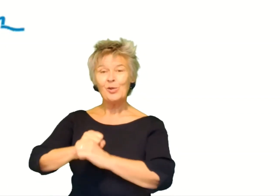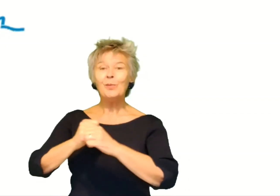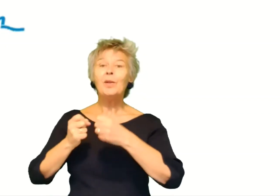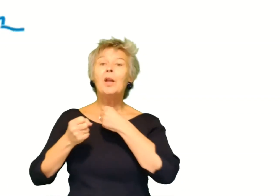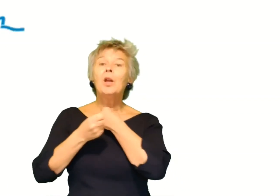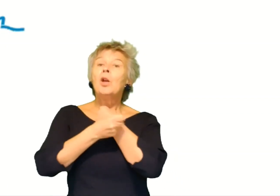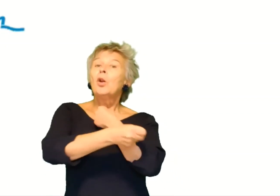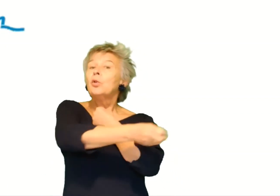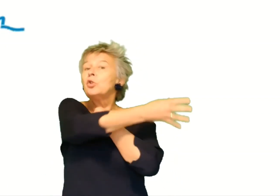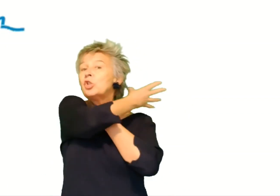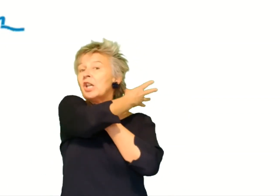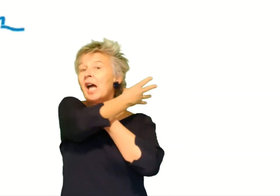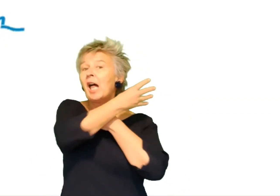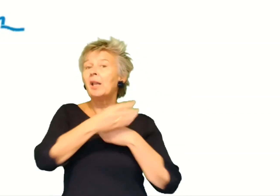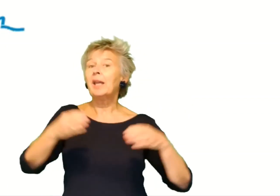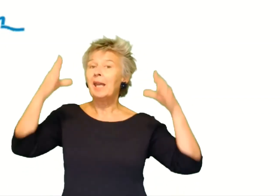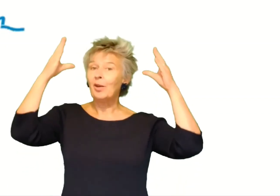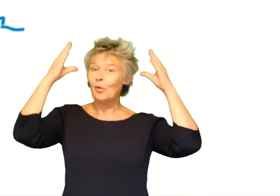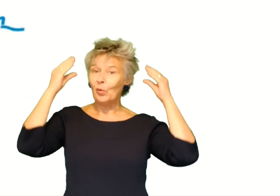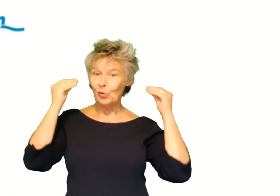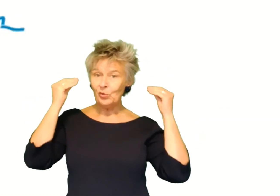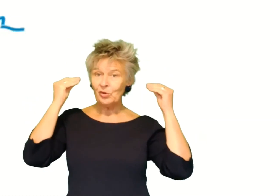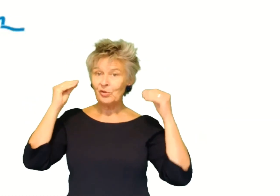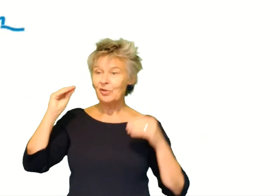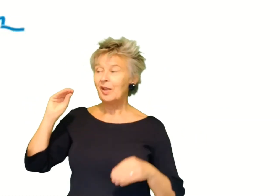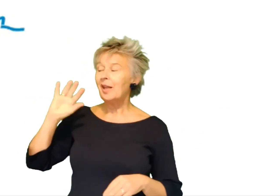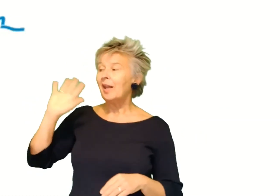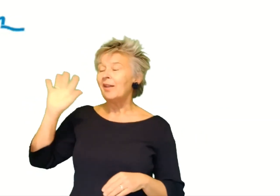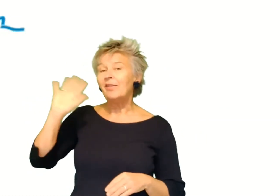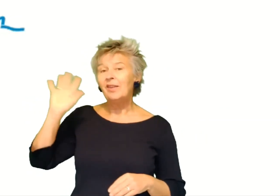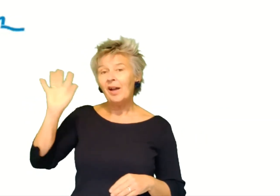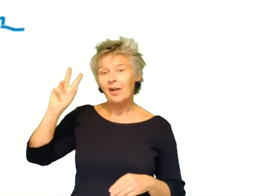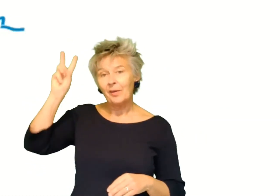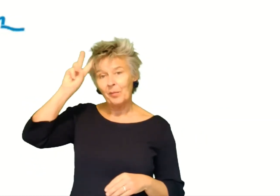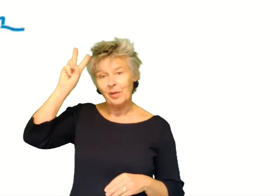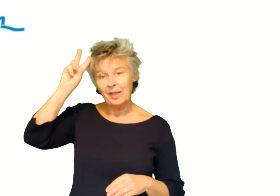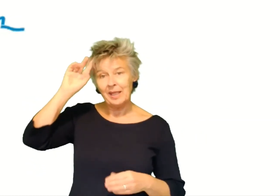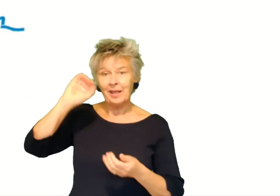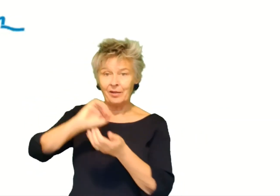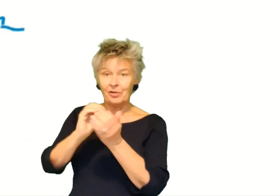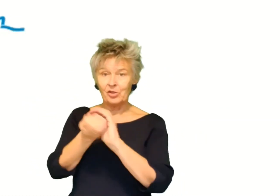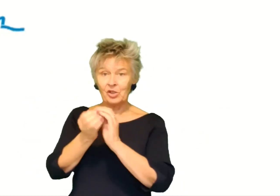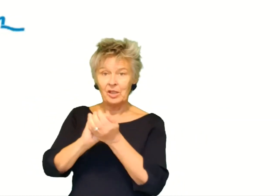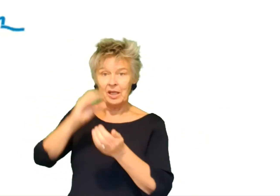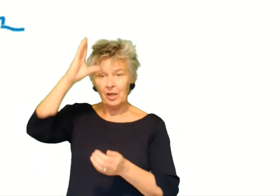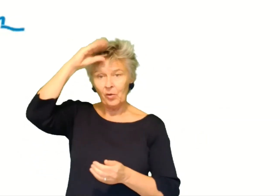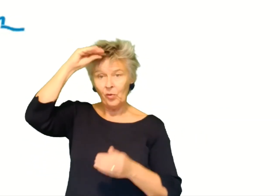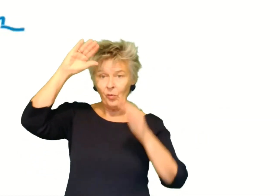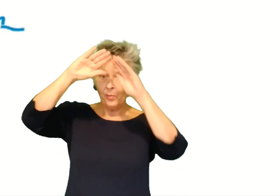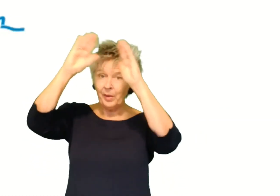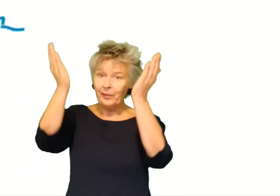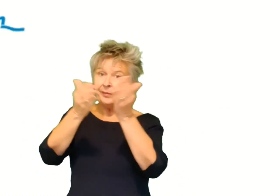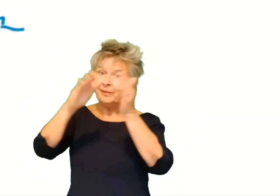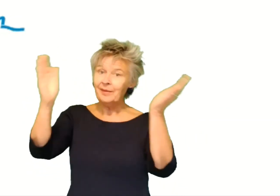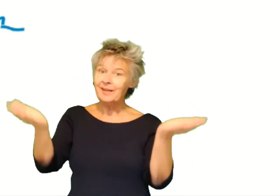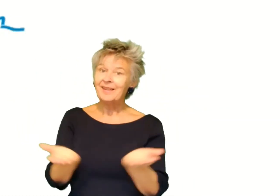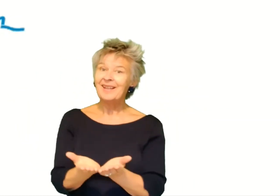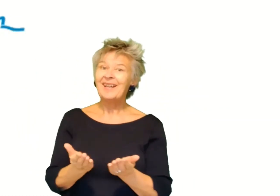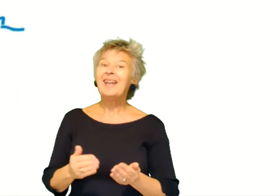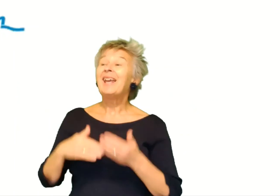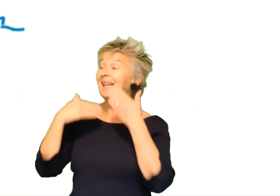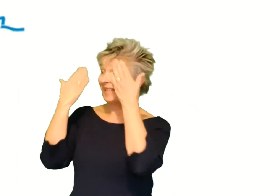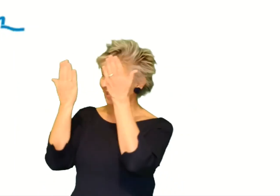bezem. Een sjaal en een hoed. Dag, meneer, de sneeuwman.